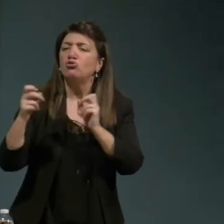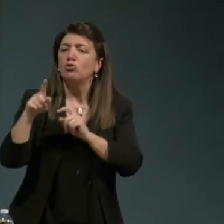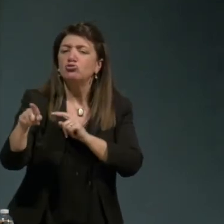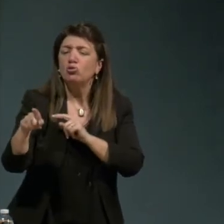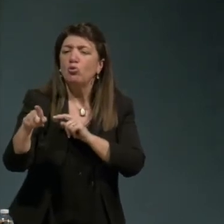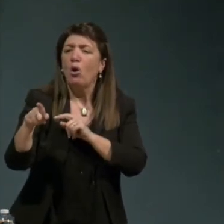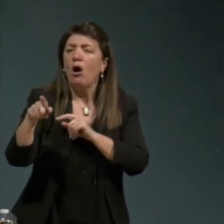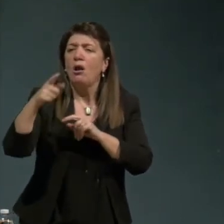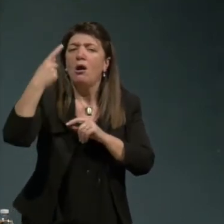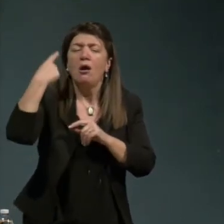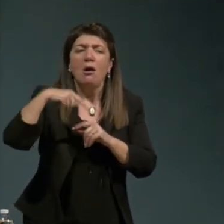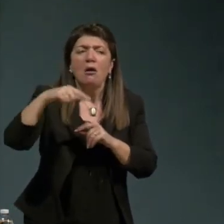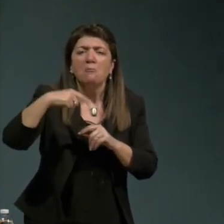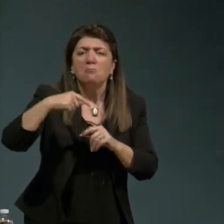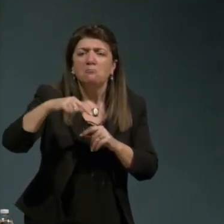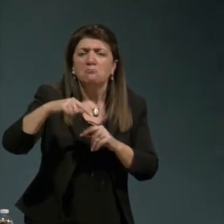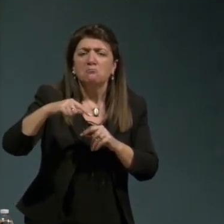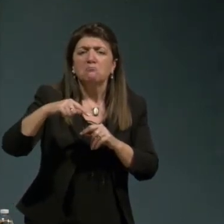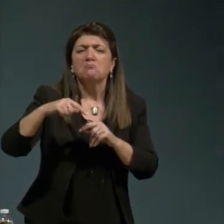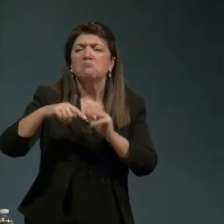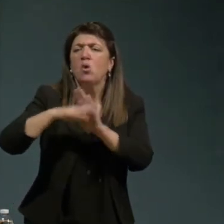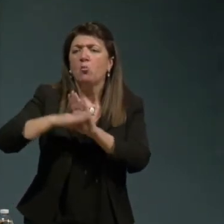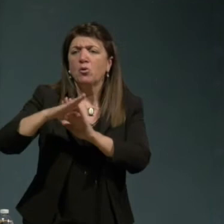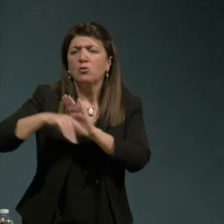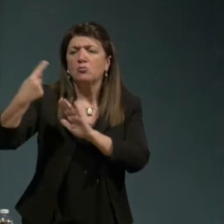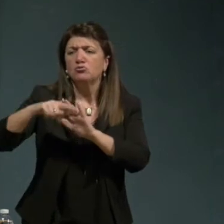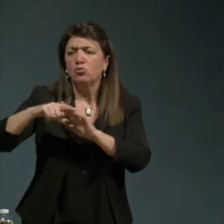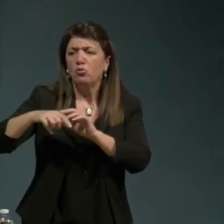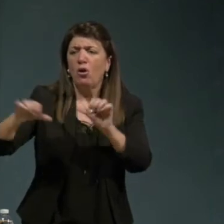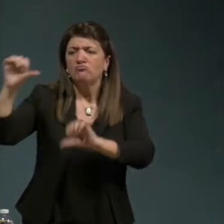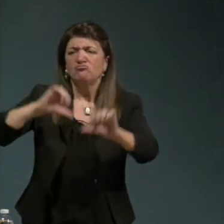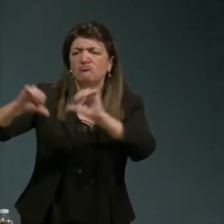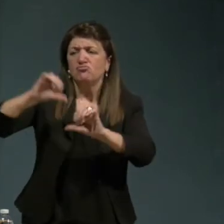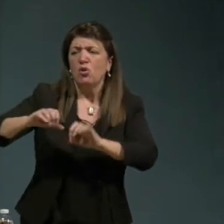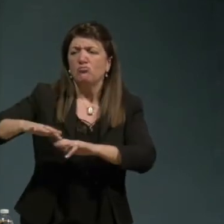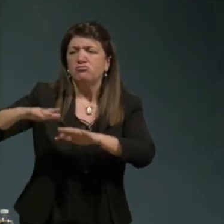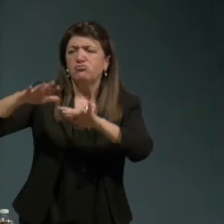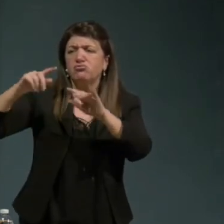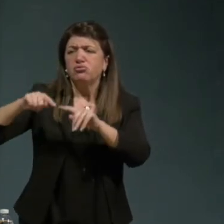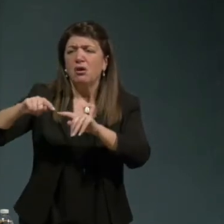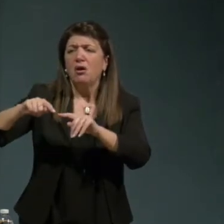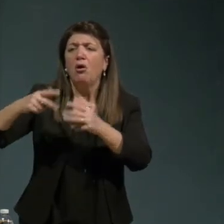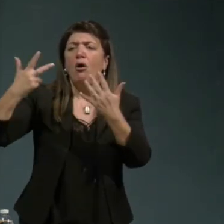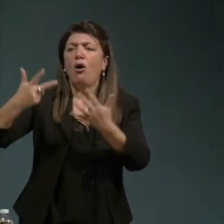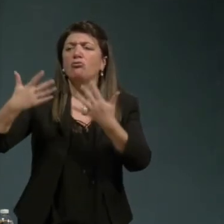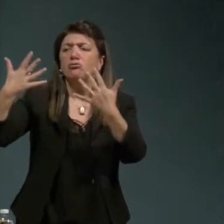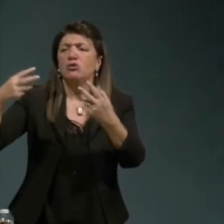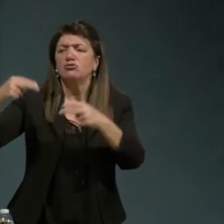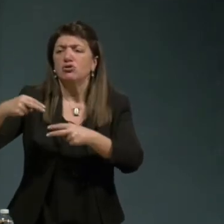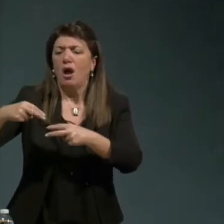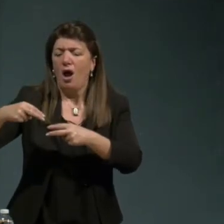obsolescenza programmata che deve cadere in 8 10 anni e